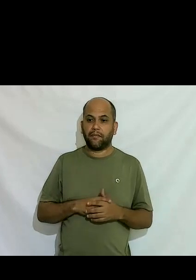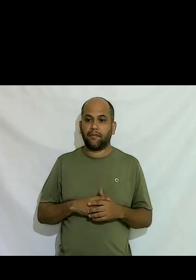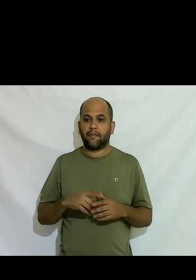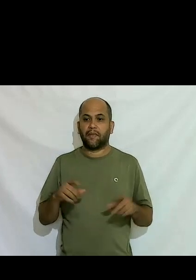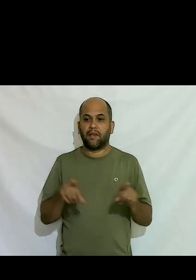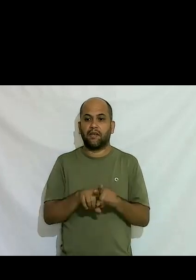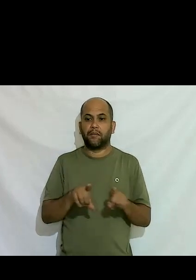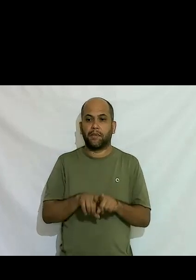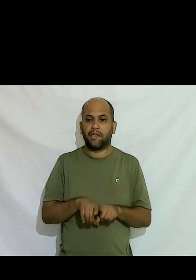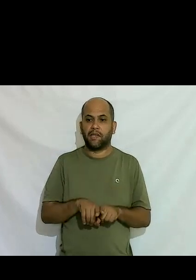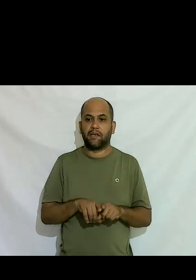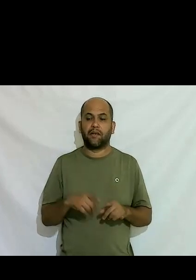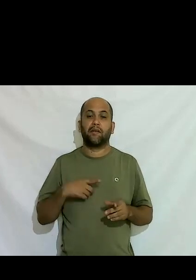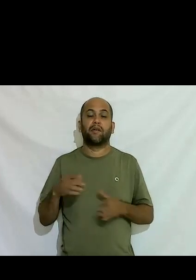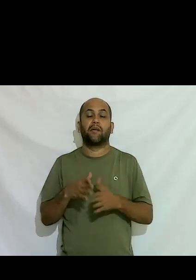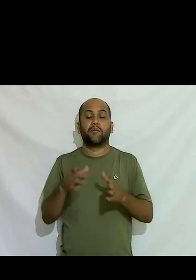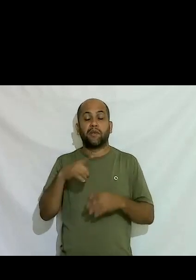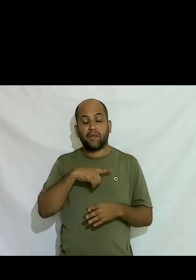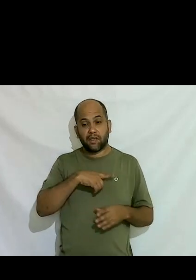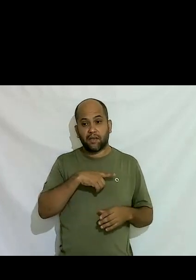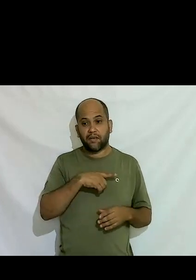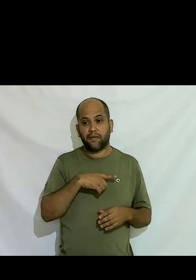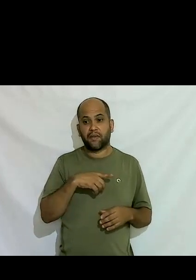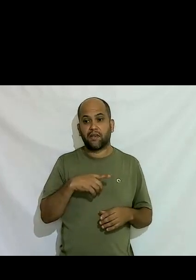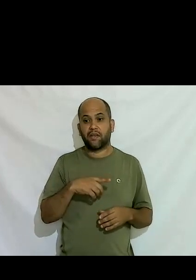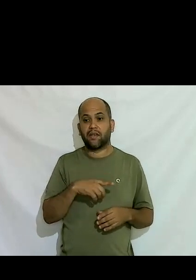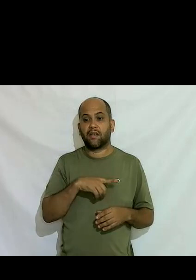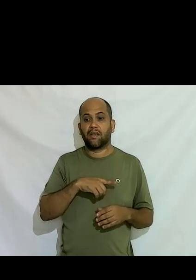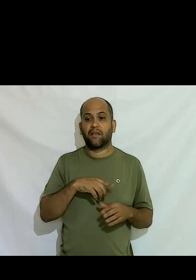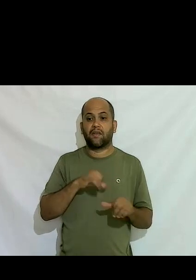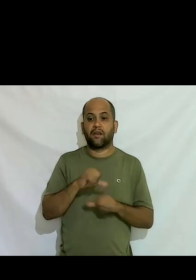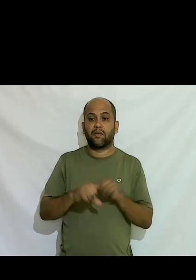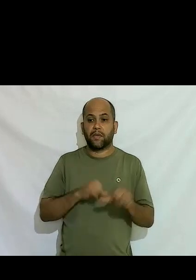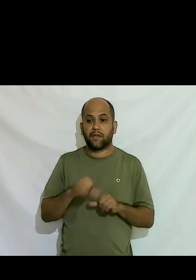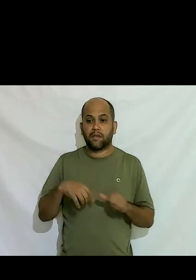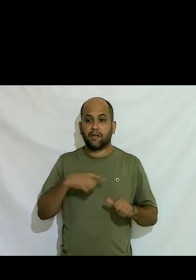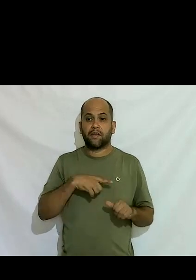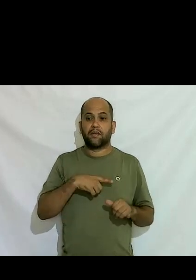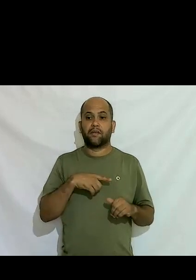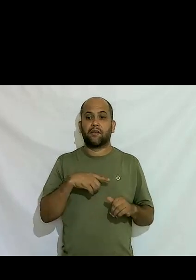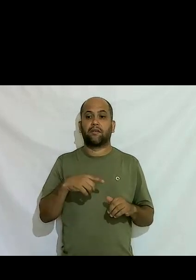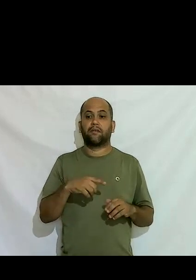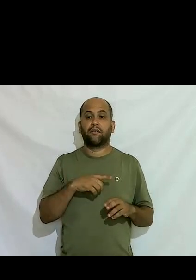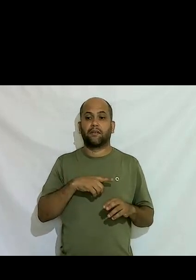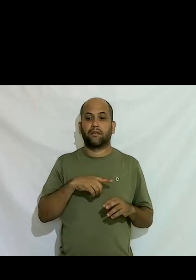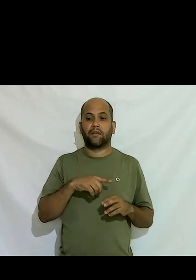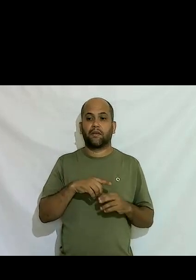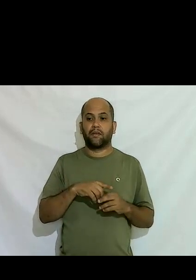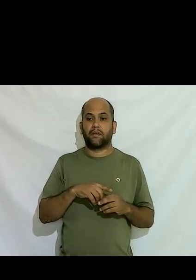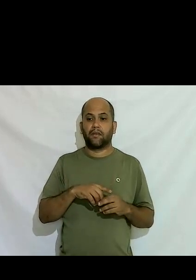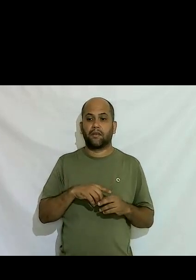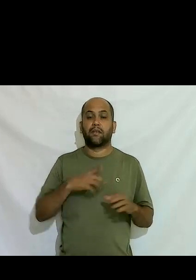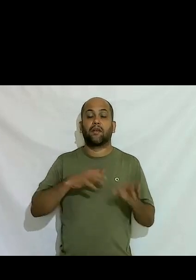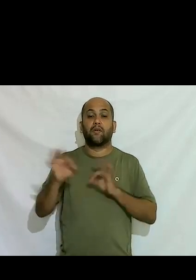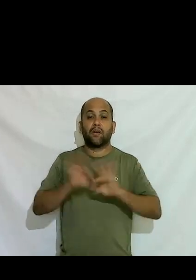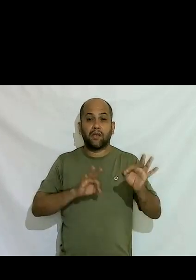aí no meio do caminho também teve a despatologização da questão trans deixou de ser considerada doença na Organização